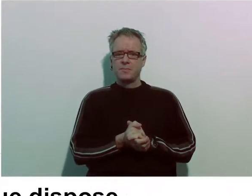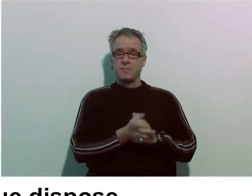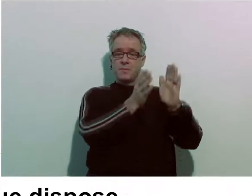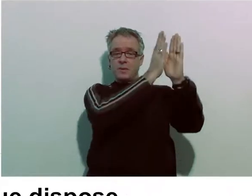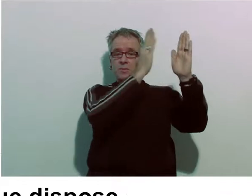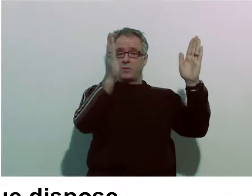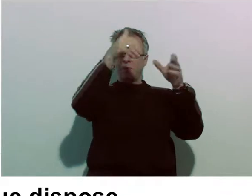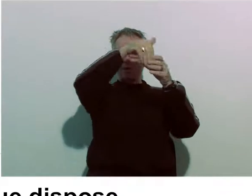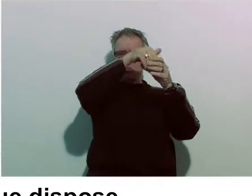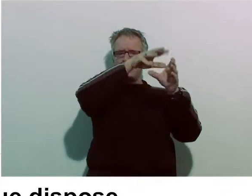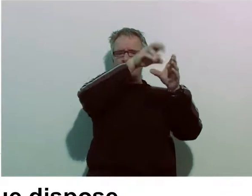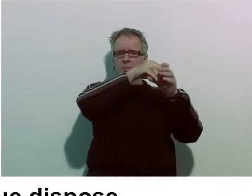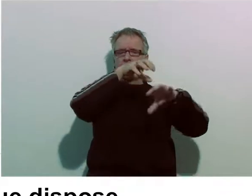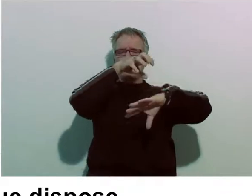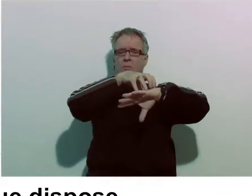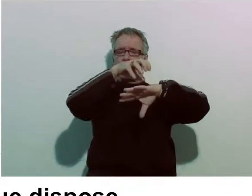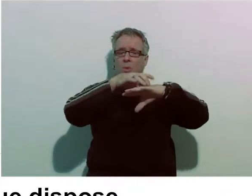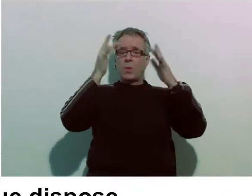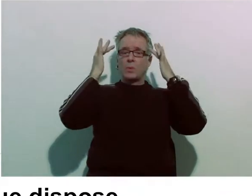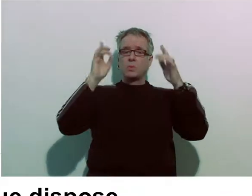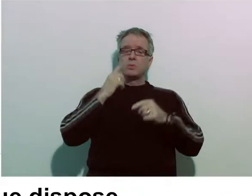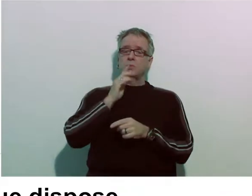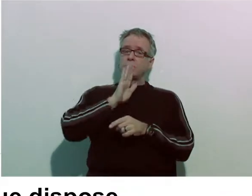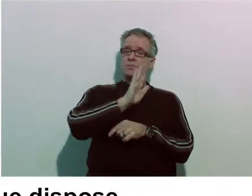La bibliothèque dispose d'un pôle culture sourde.